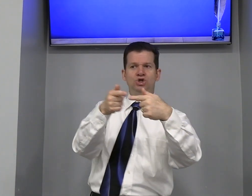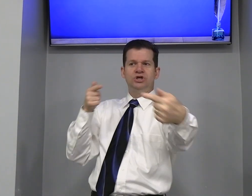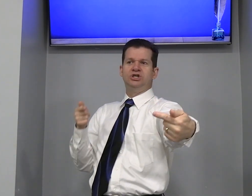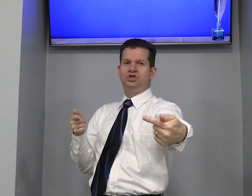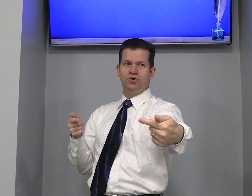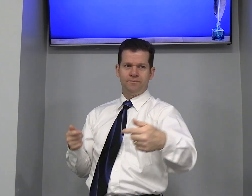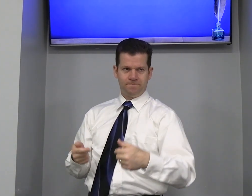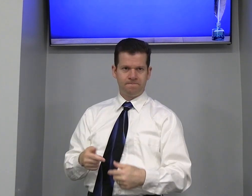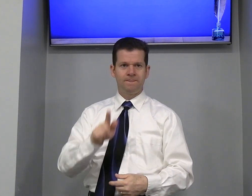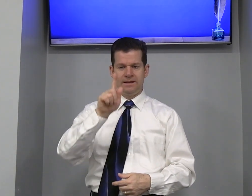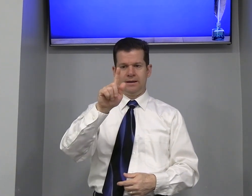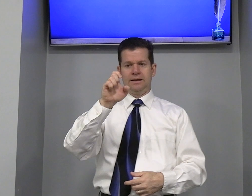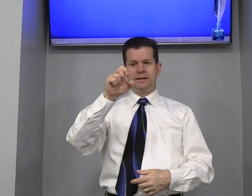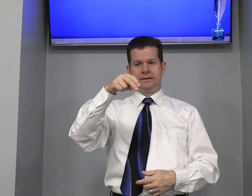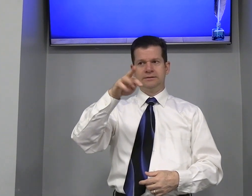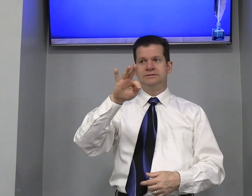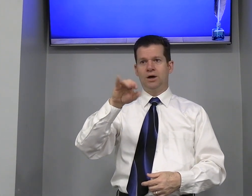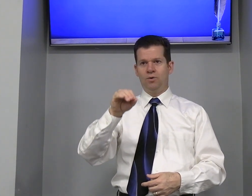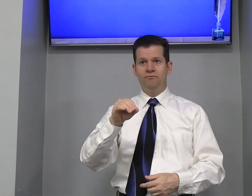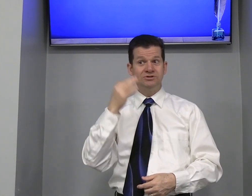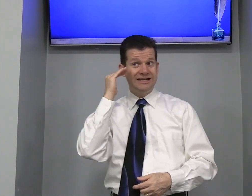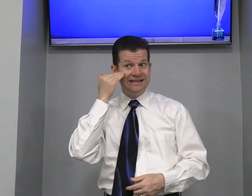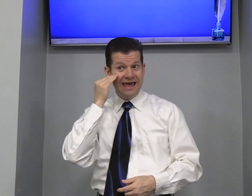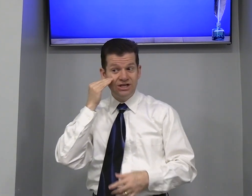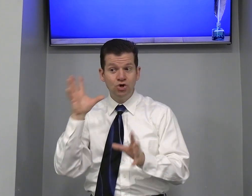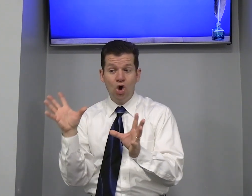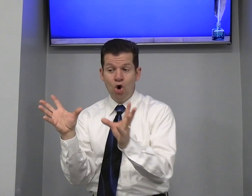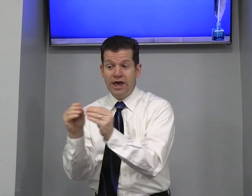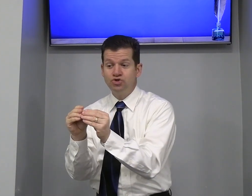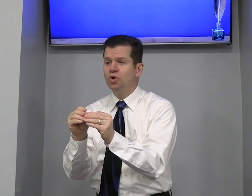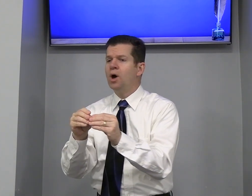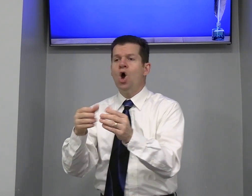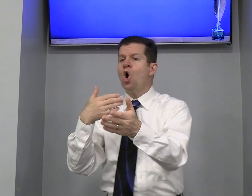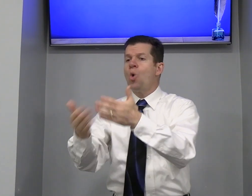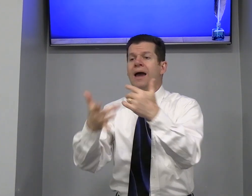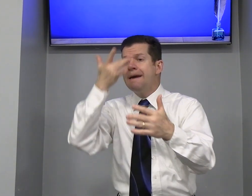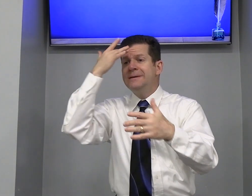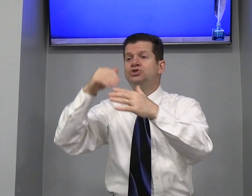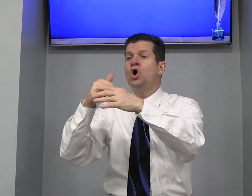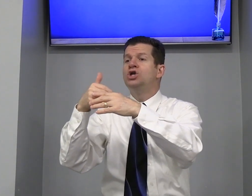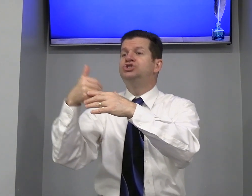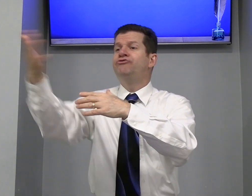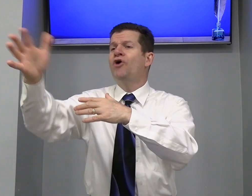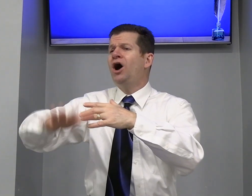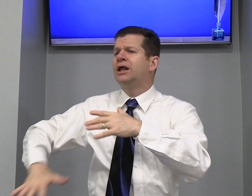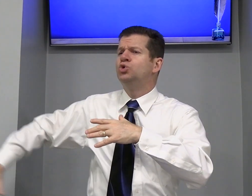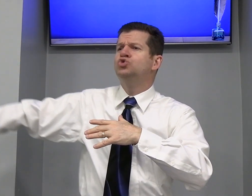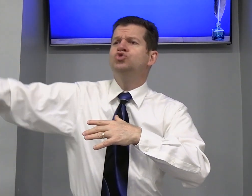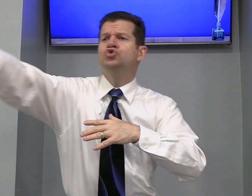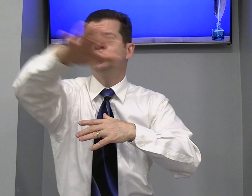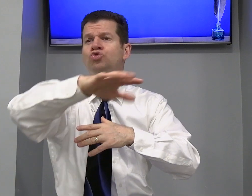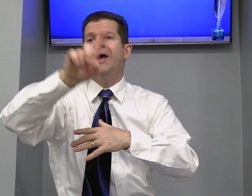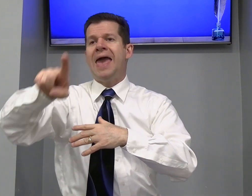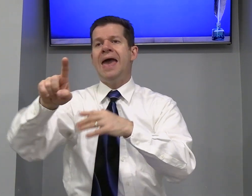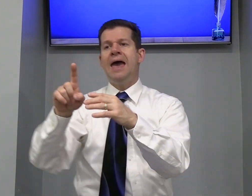Gentil Então, você entende Resumo Qualquer pessoa de fora Junto É